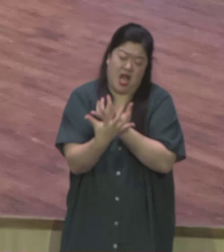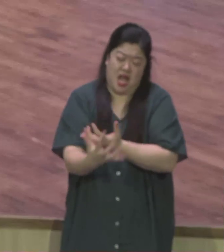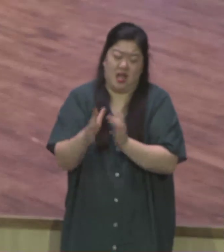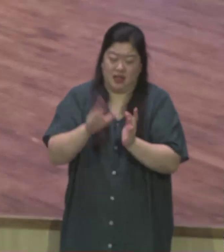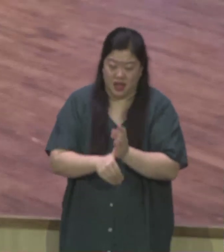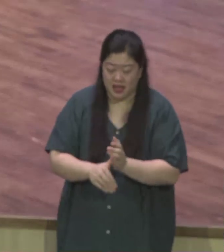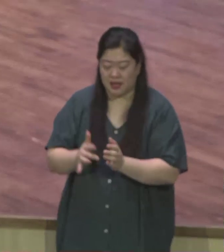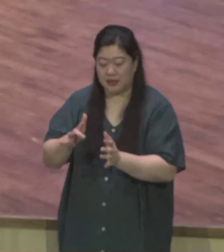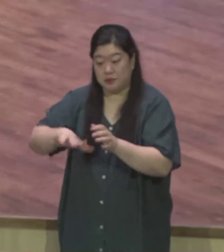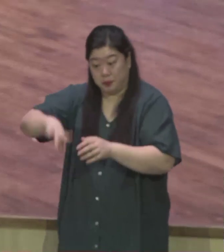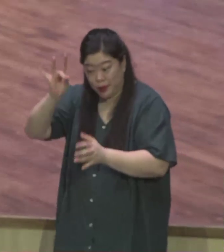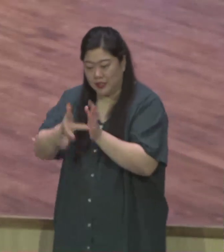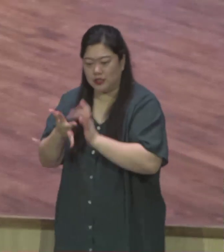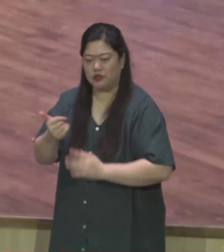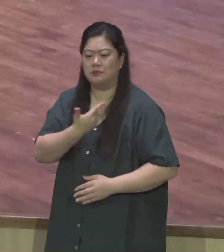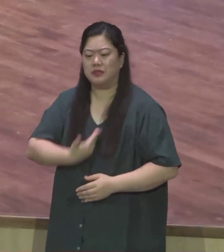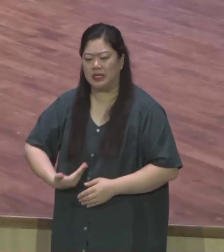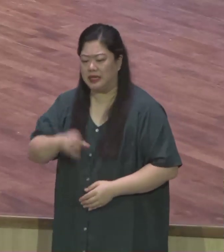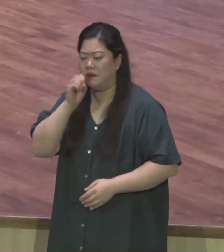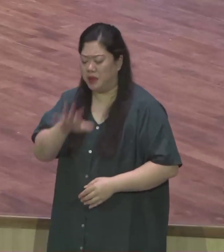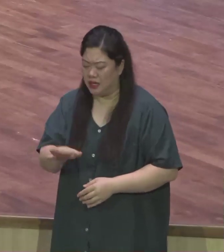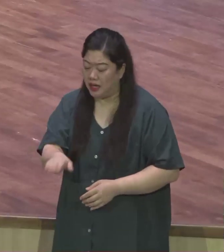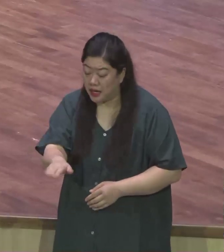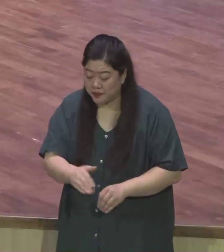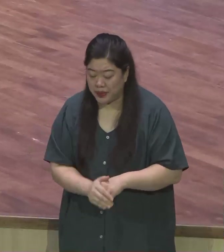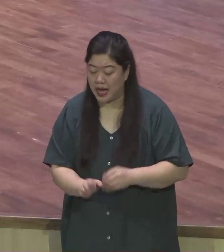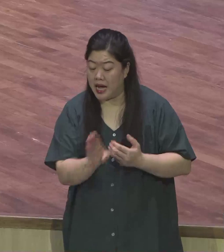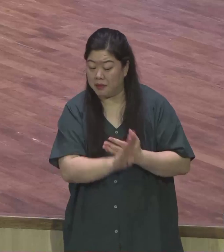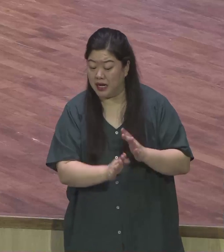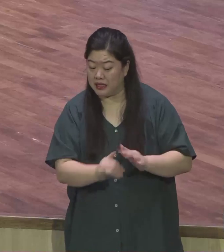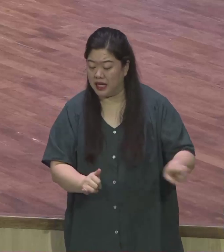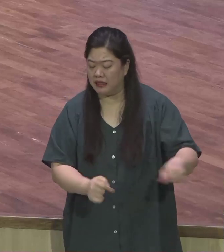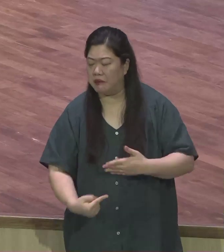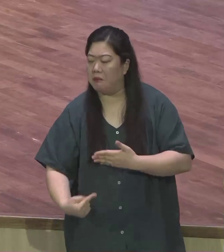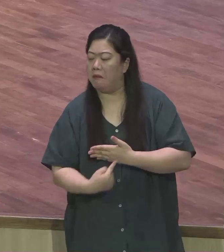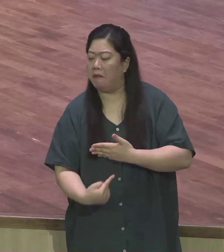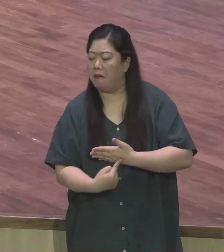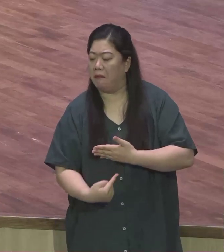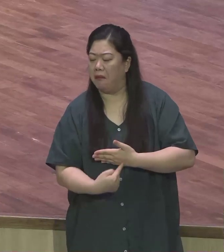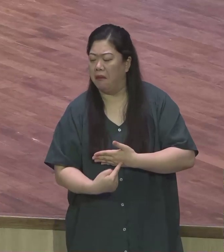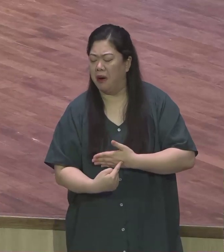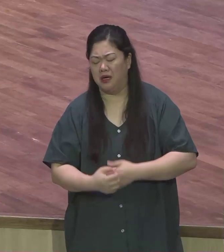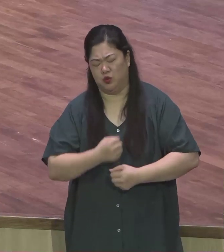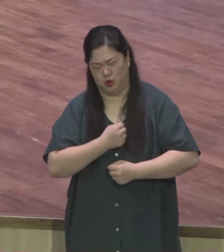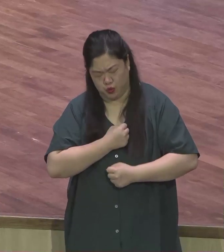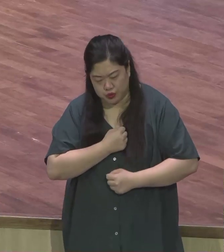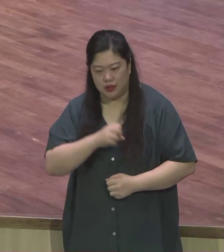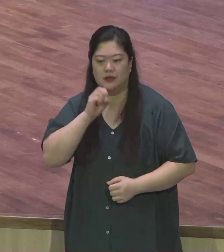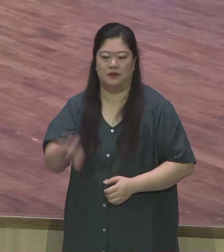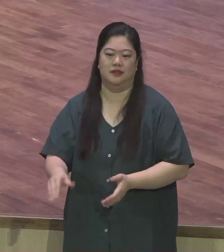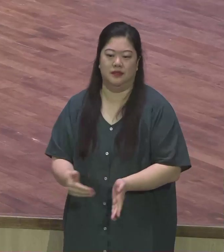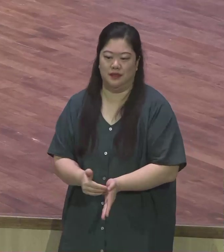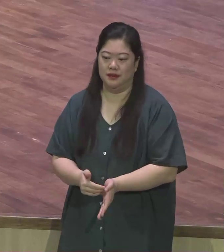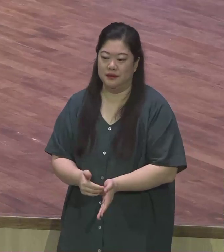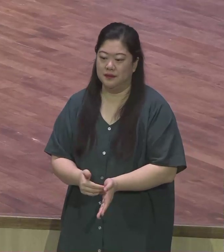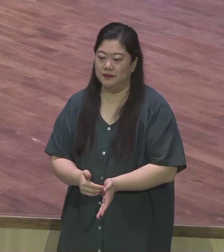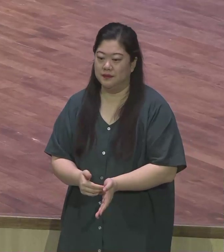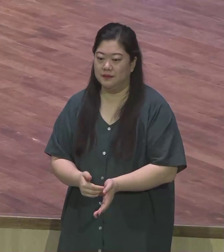말씀하여 이르시되 바리새인들의 누룩 곧 외식을 주의하라 오늘 본문은 예수님께서